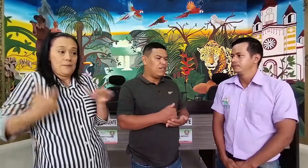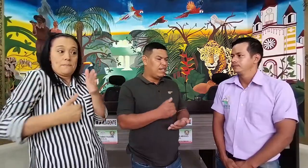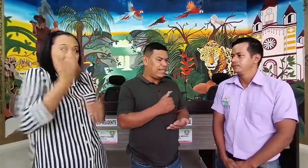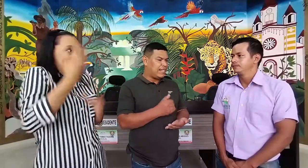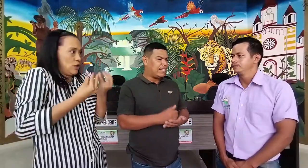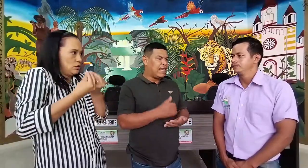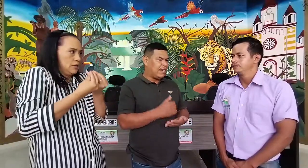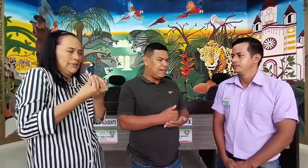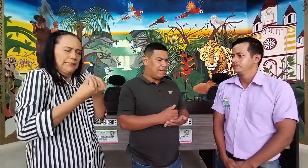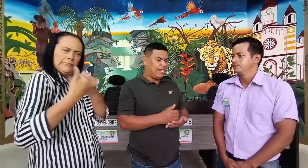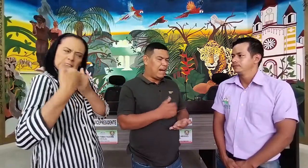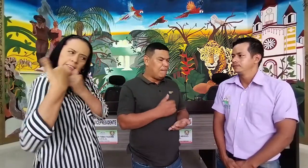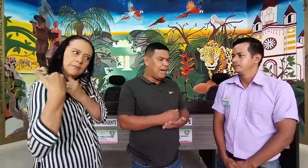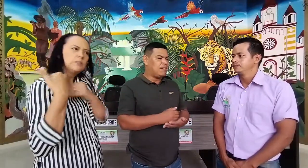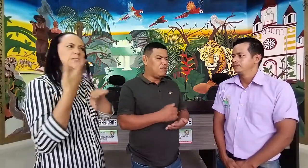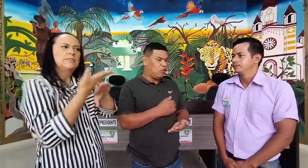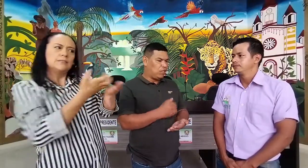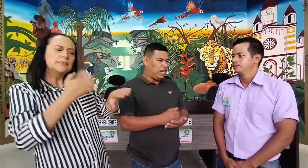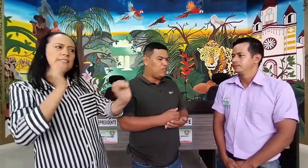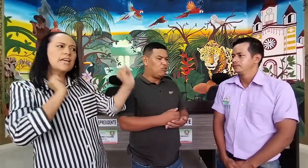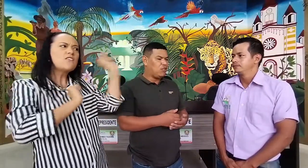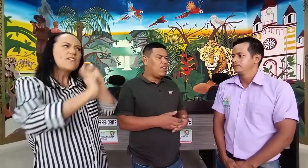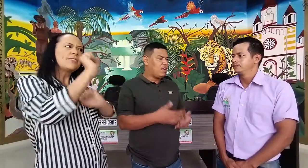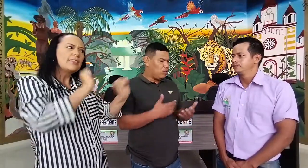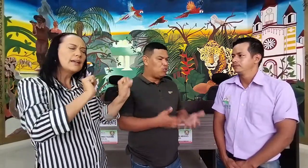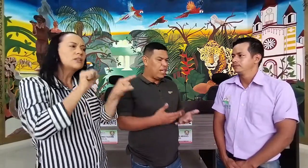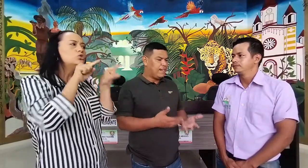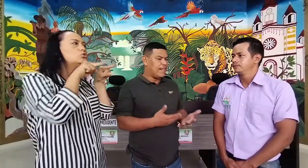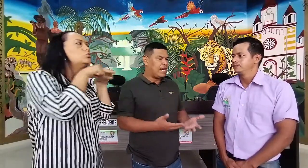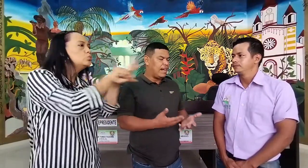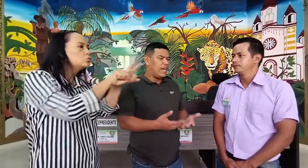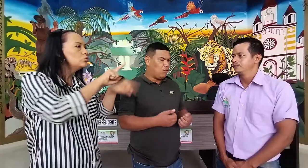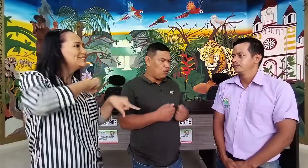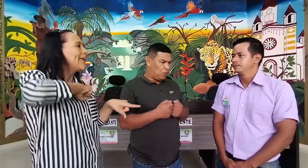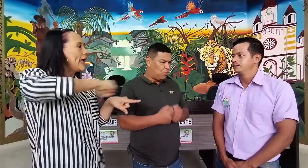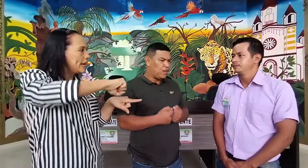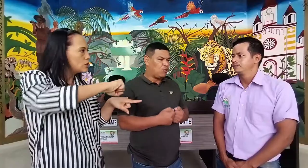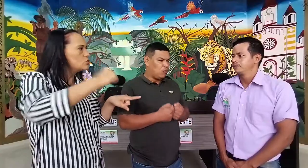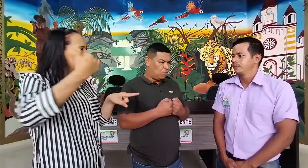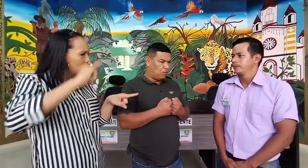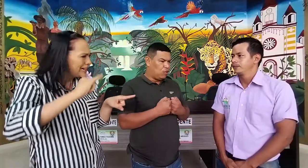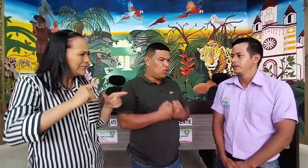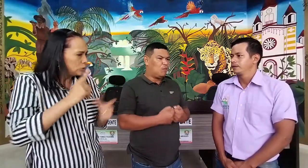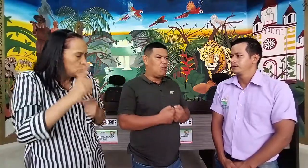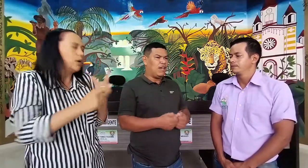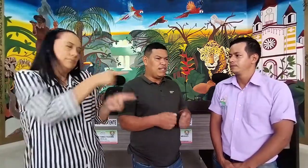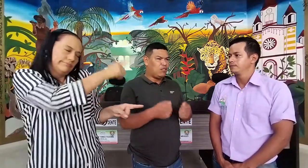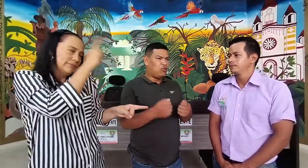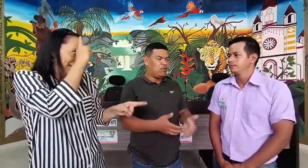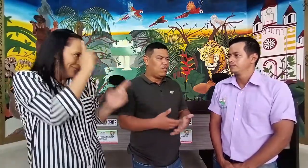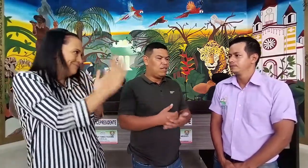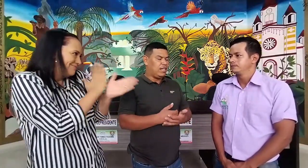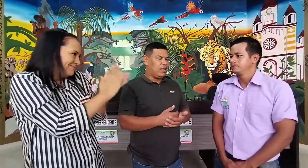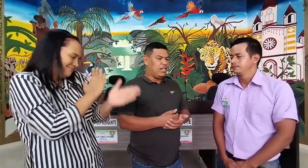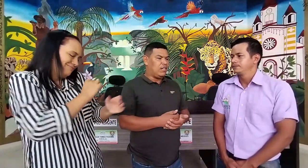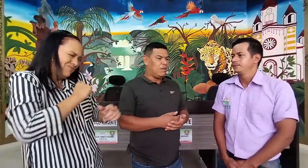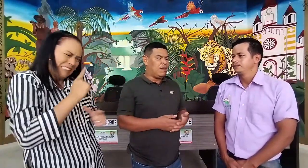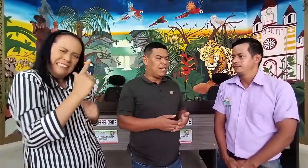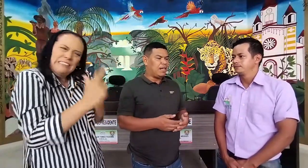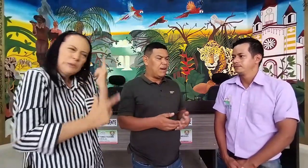es tratar de tener al máximo los derechos que ustedes se han ganado con esfuerzo, como lo has dicho, y obviamente que